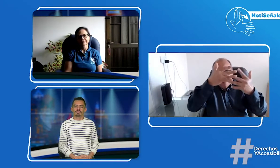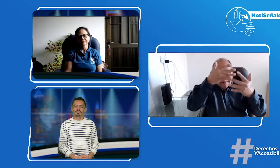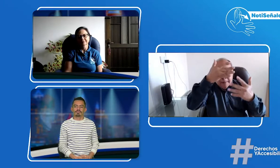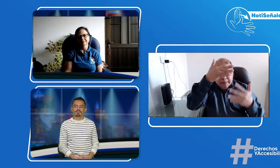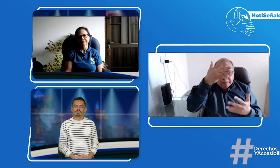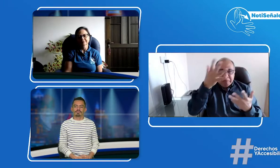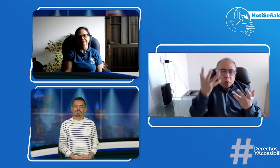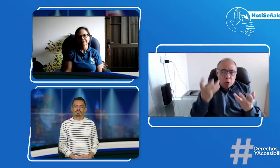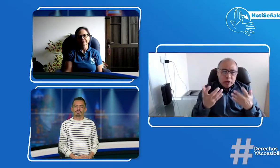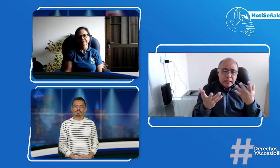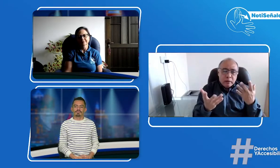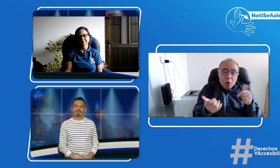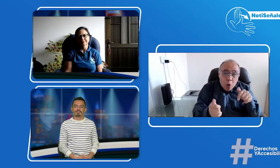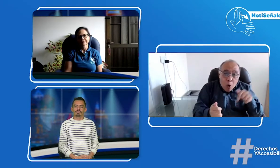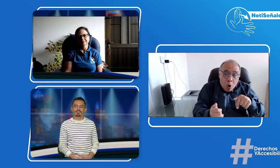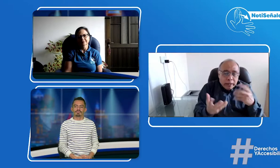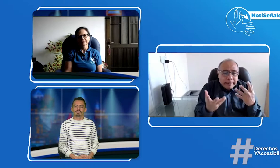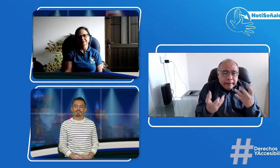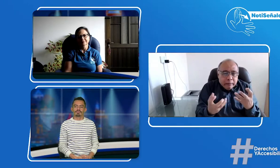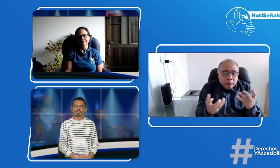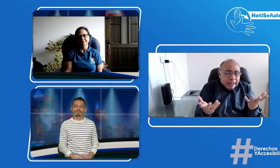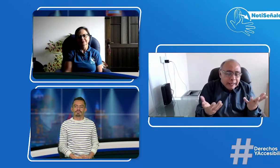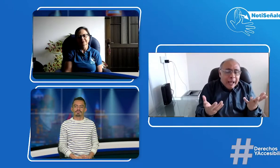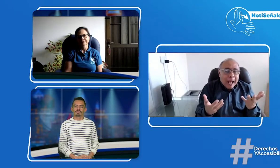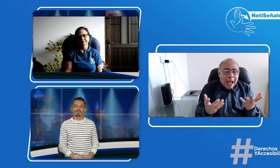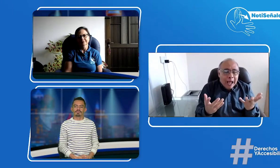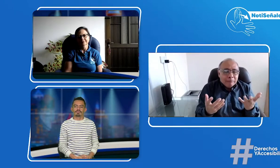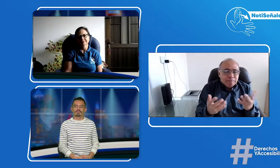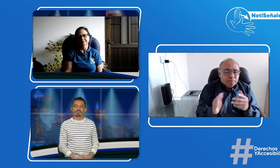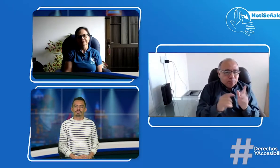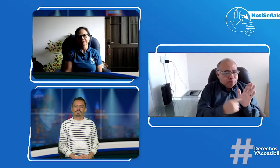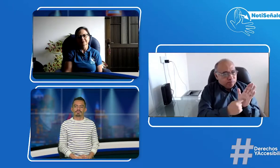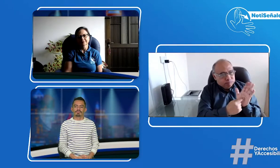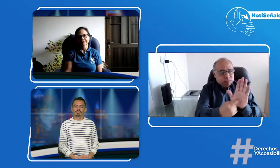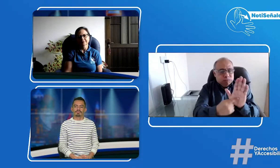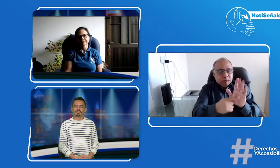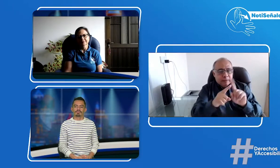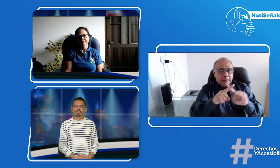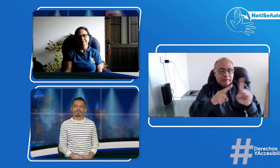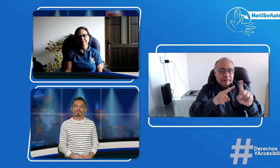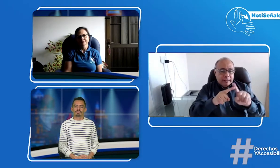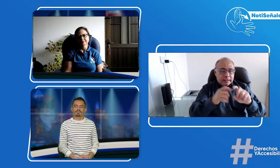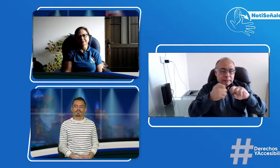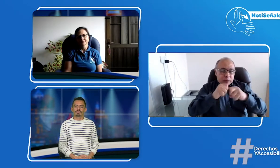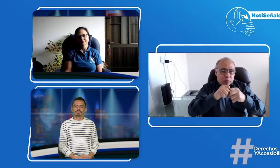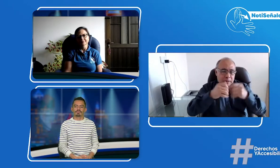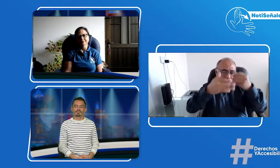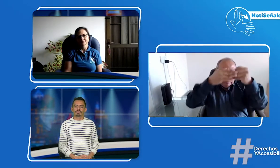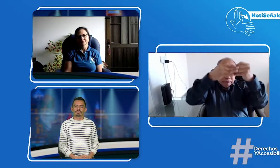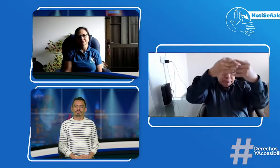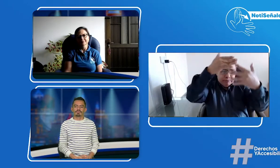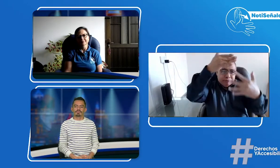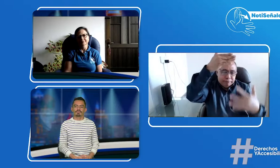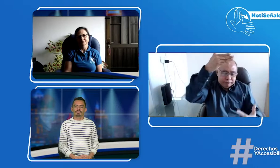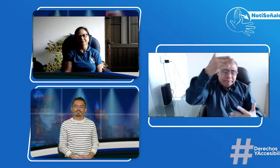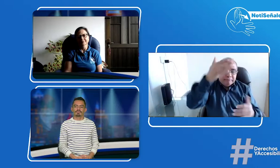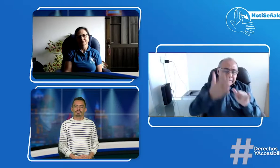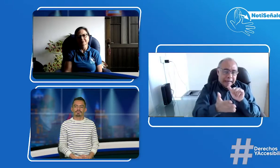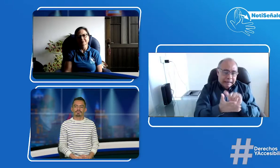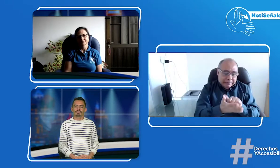fácil. Hay varios problemas que están sucediendo en este momento varias situaciones y pues vamos a